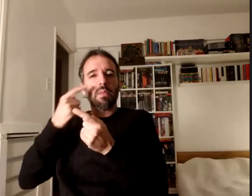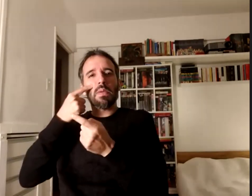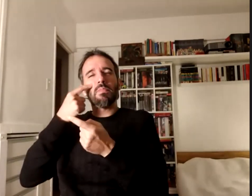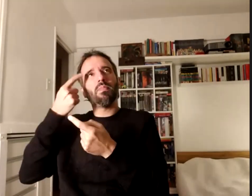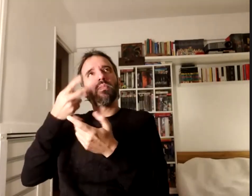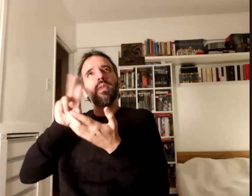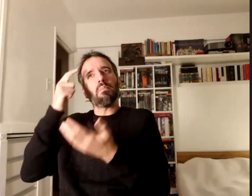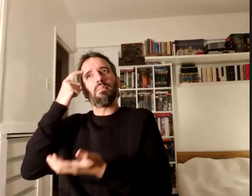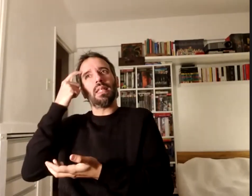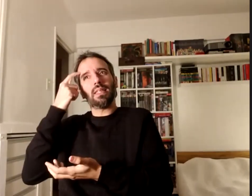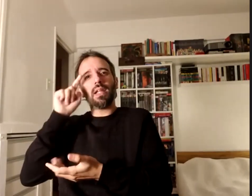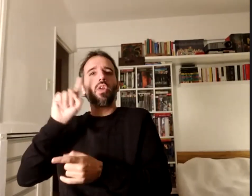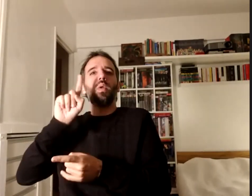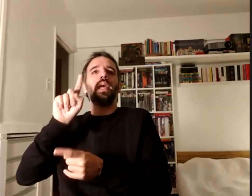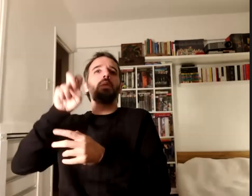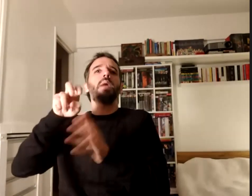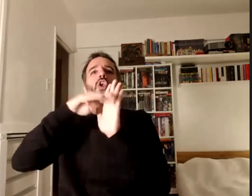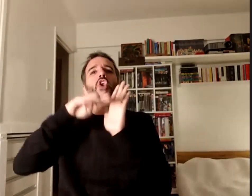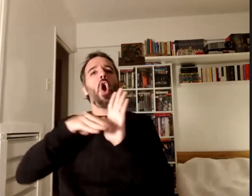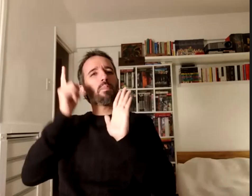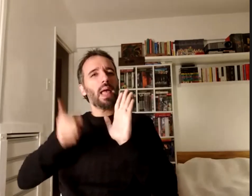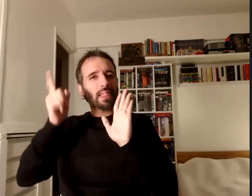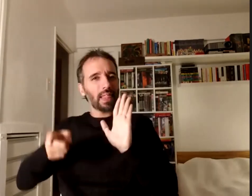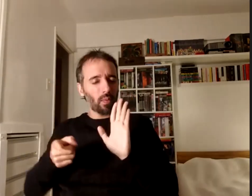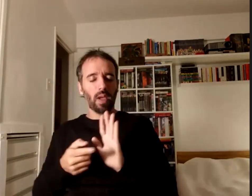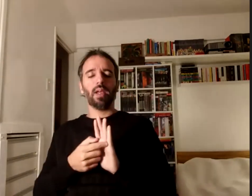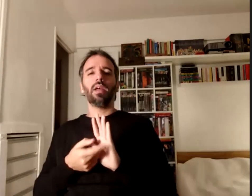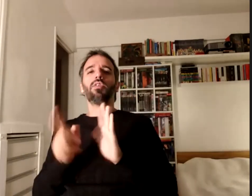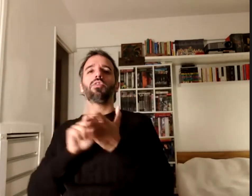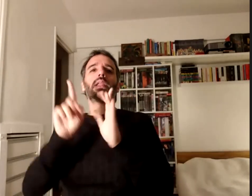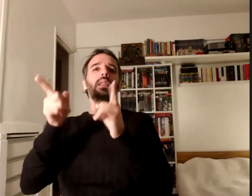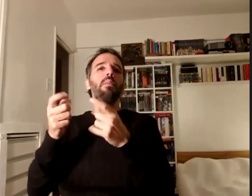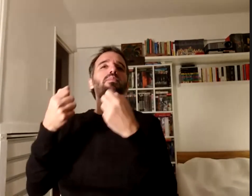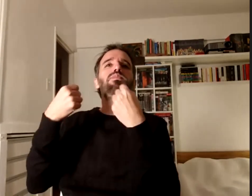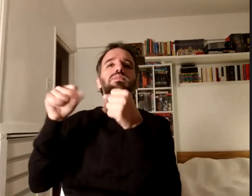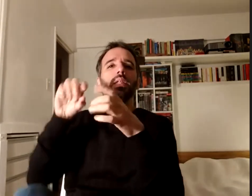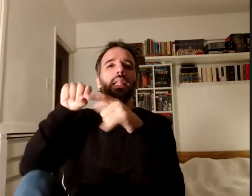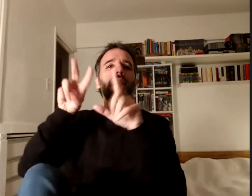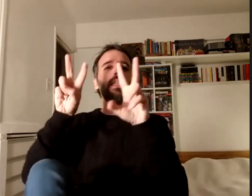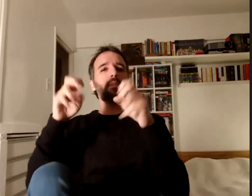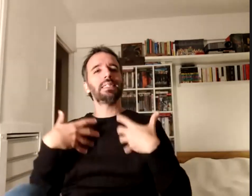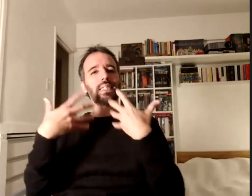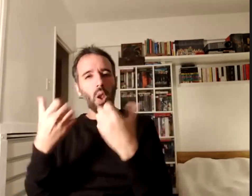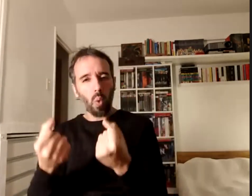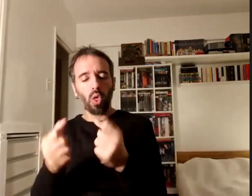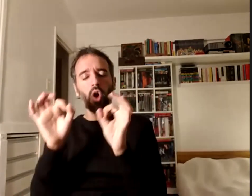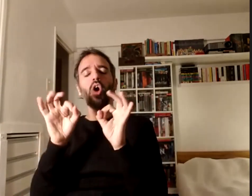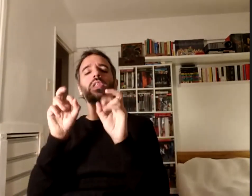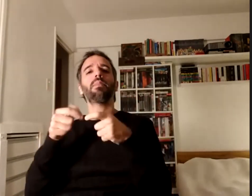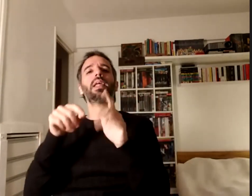la normativa las prácticas en la salud o las categorías del diagnóstico nos está